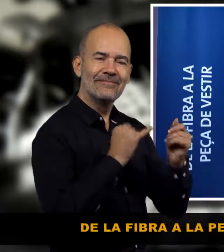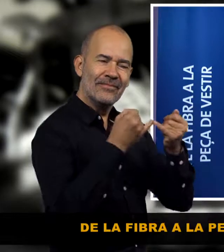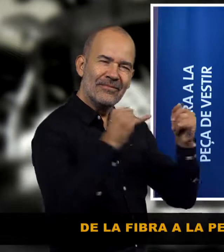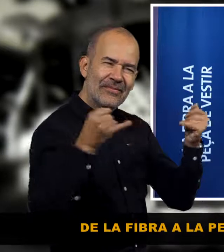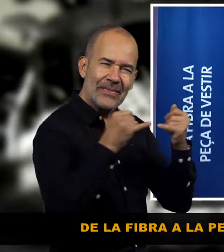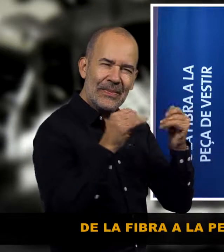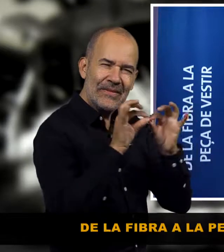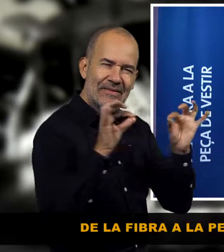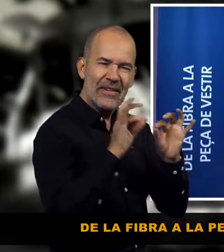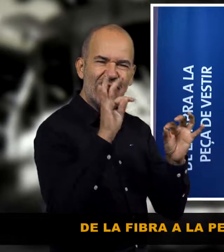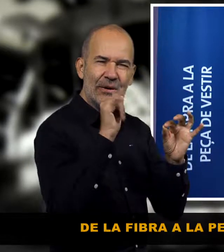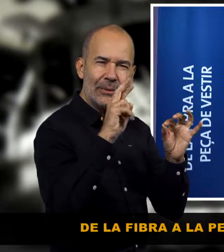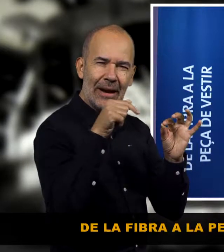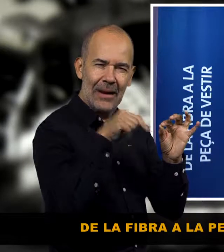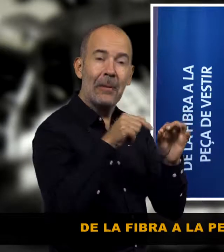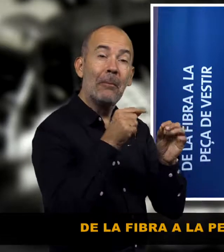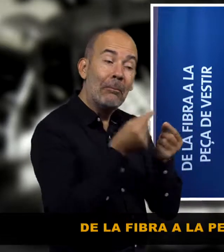De la fibra a la peça de vestir